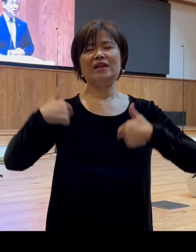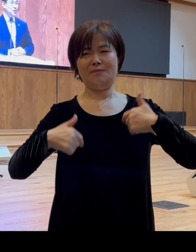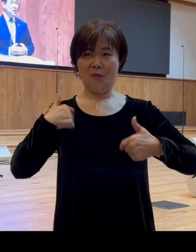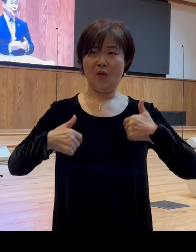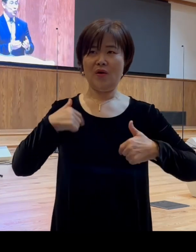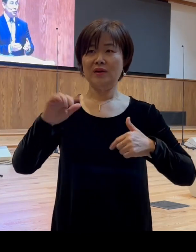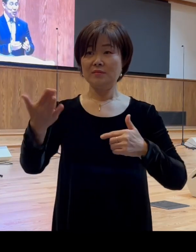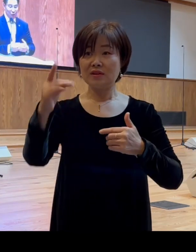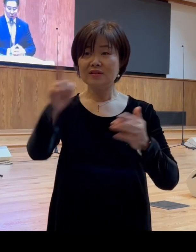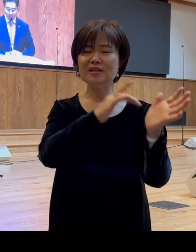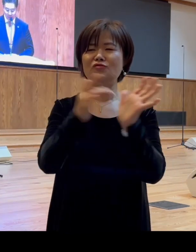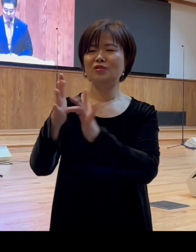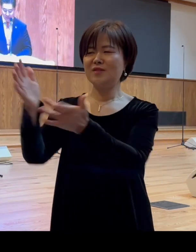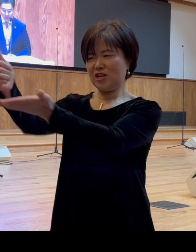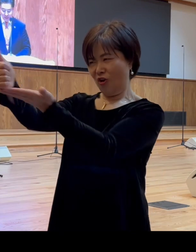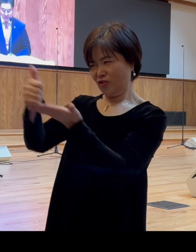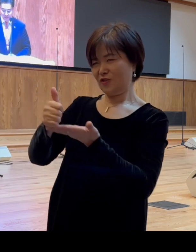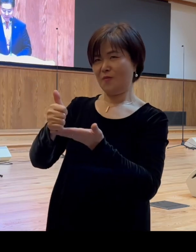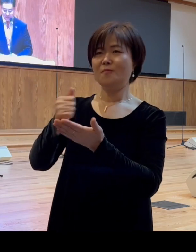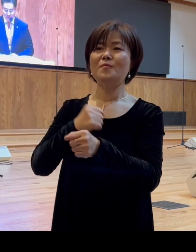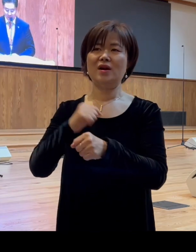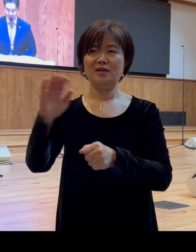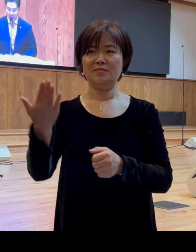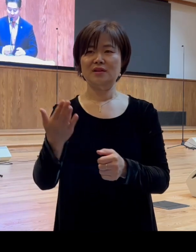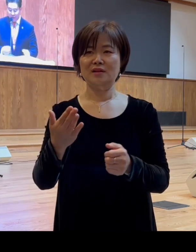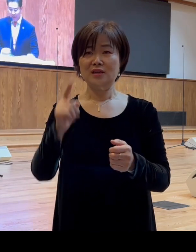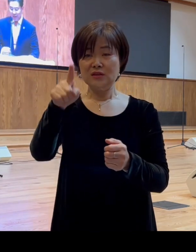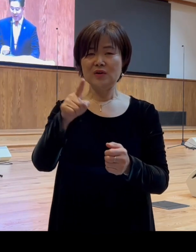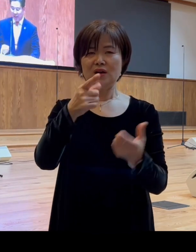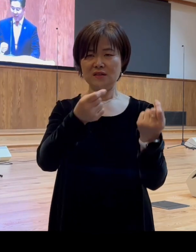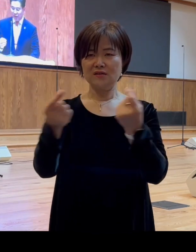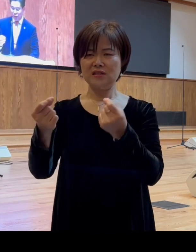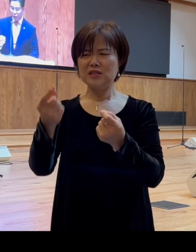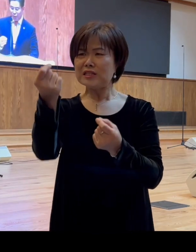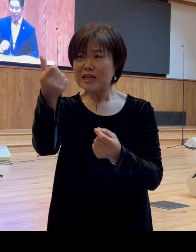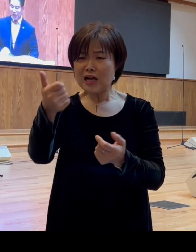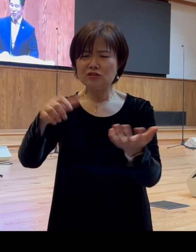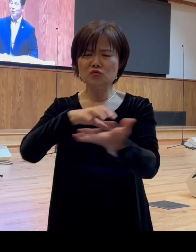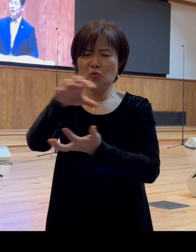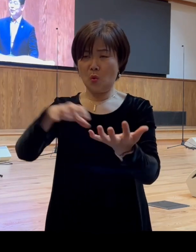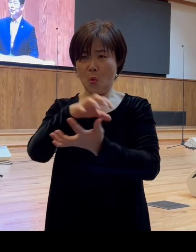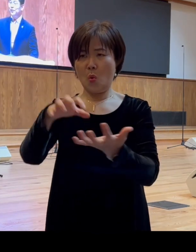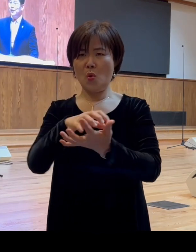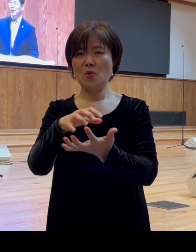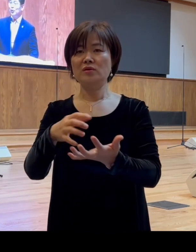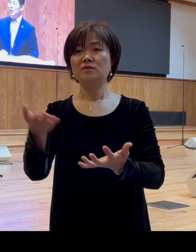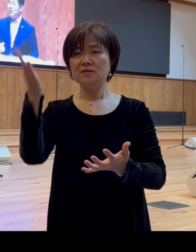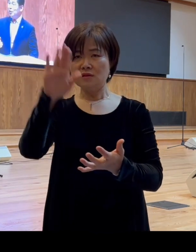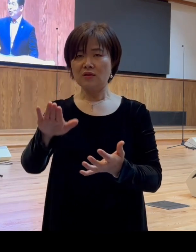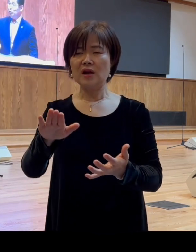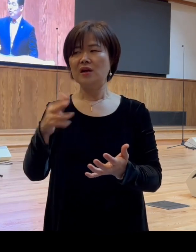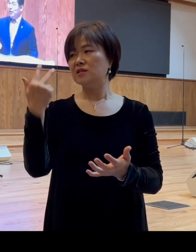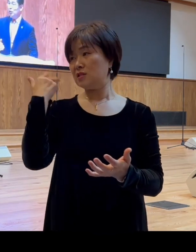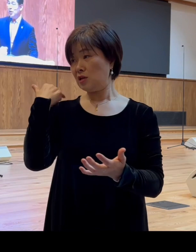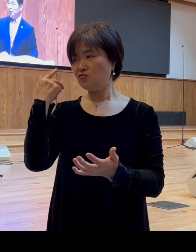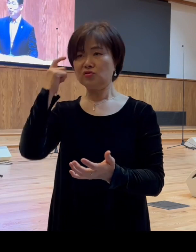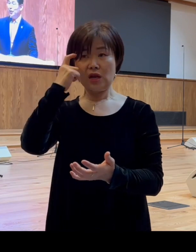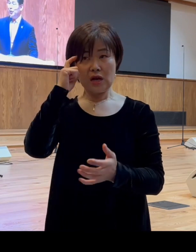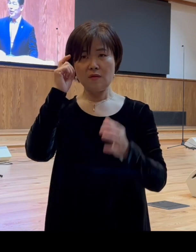예수님을 영접한 것입니다 그럼 이것이 작은 소동이었지만 우리가 지난주에 묵상하고 살펴본 대로 예수님이